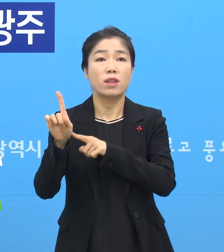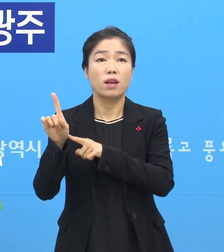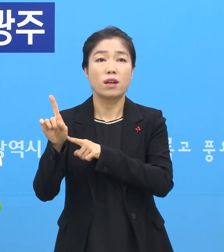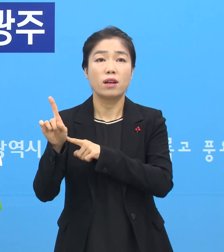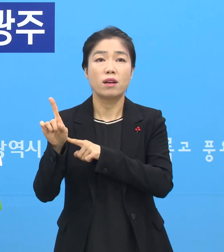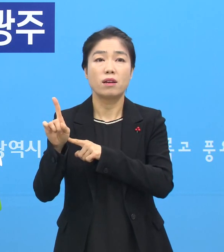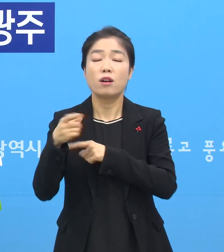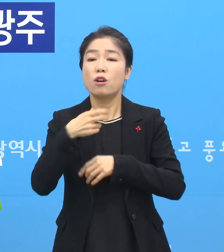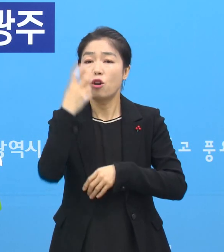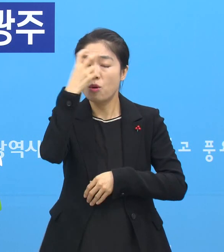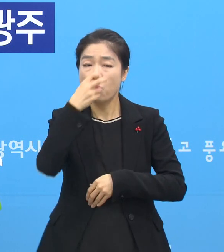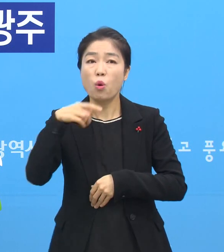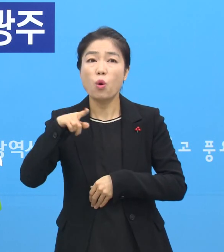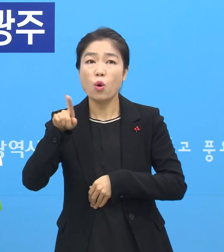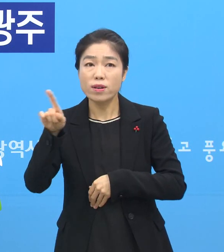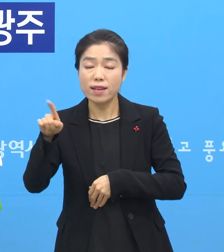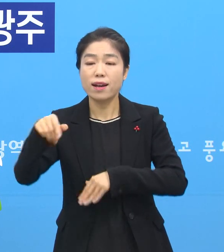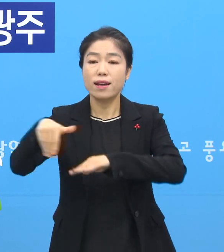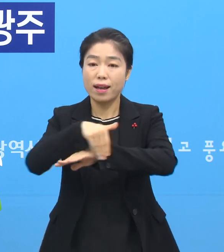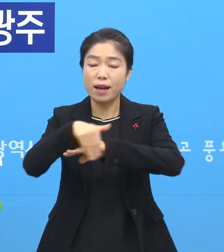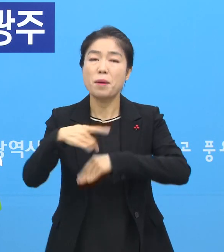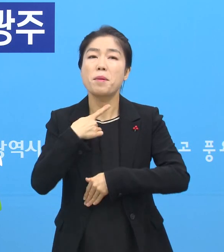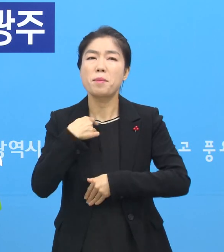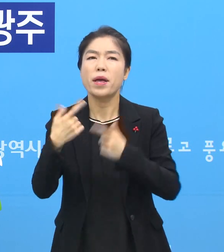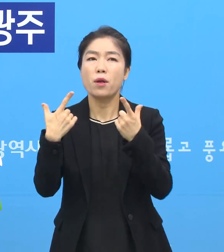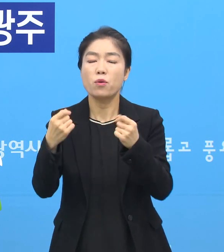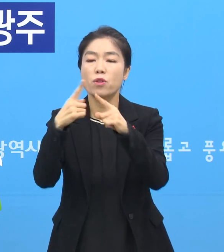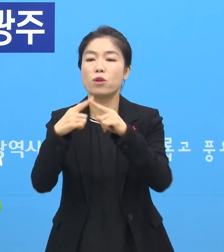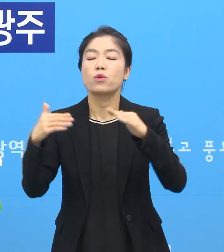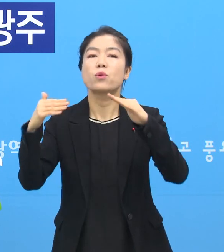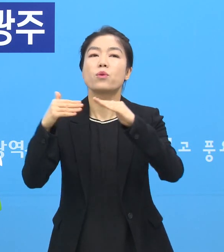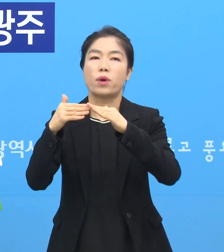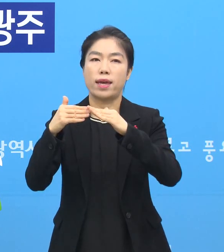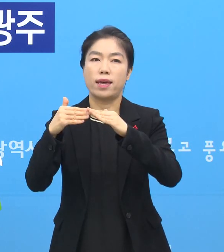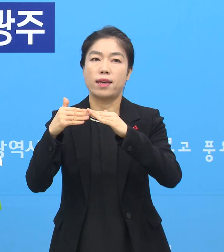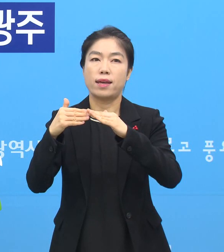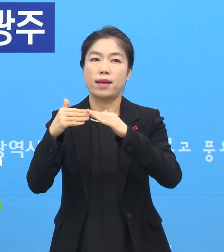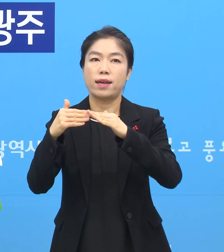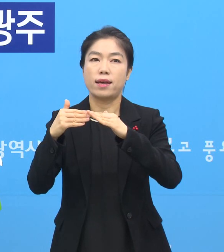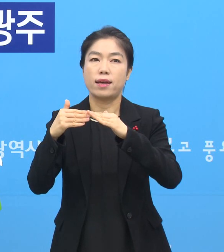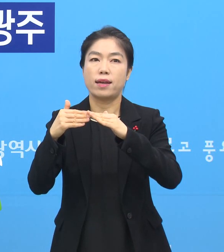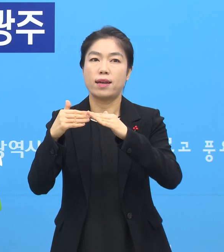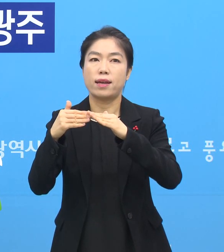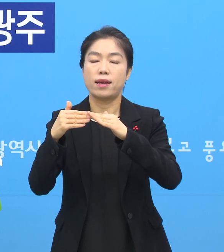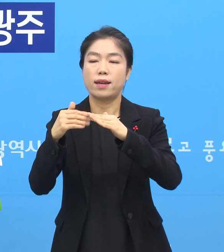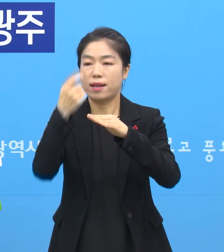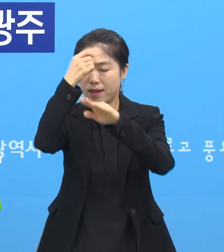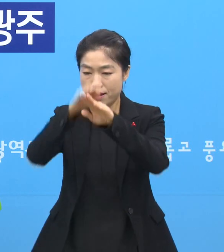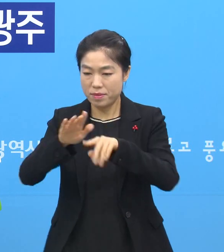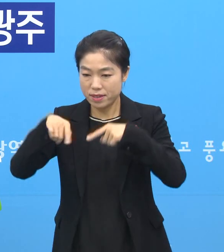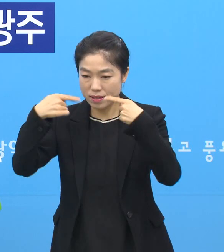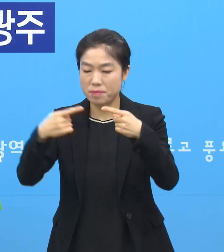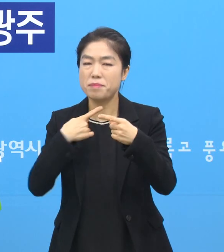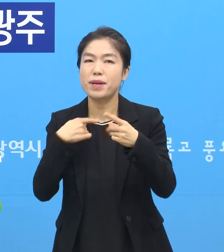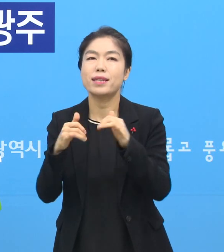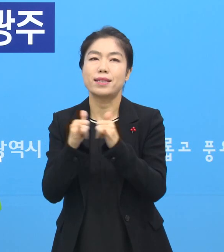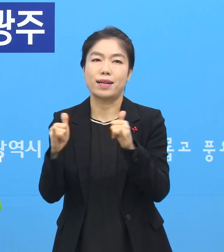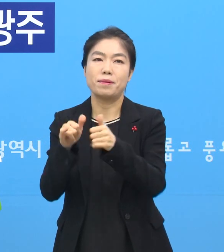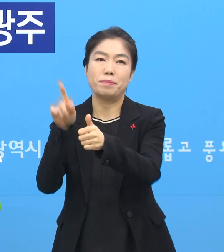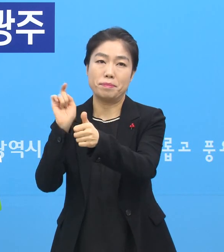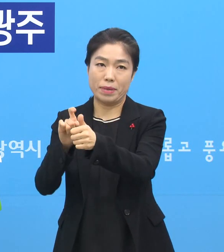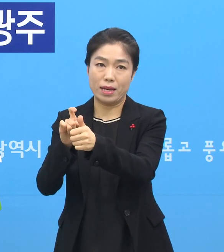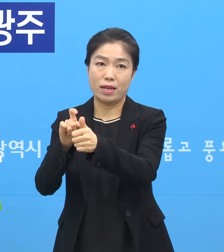요양보호사가 다녔던 같은 교회에 함께 예배에 참여했던 사람이 되겠습니다.